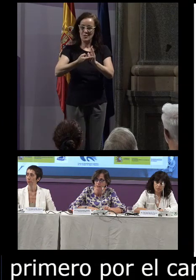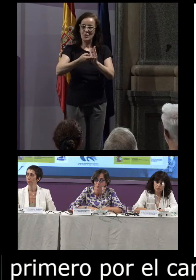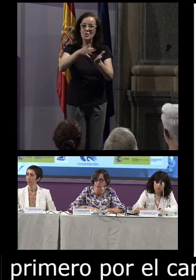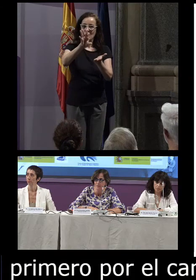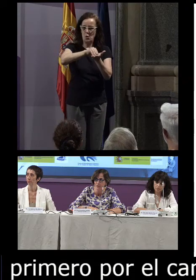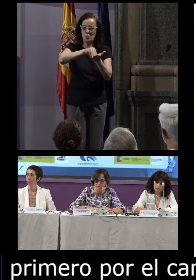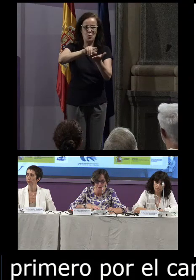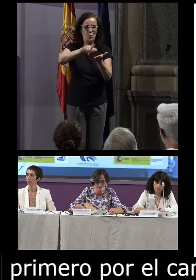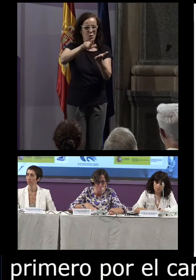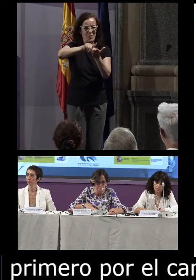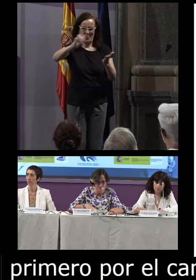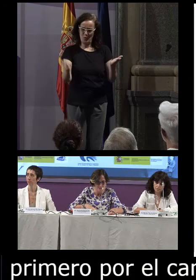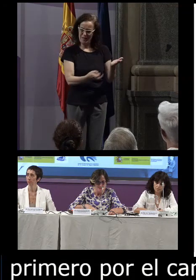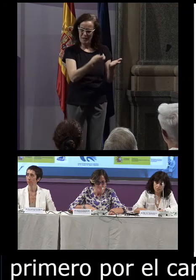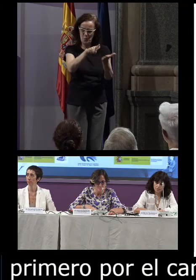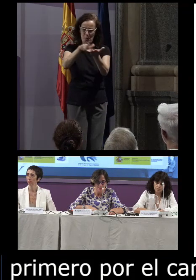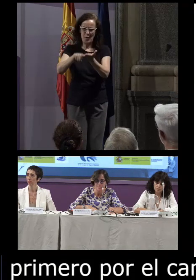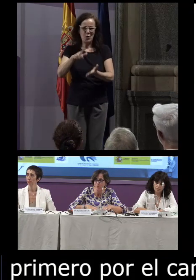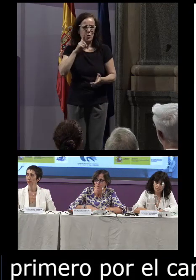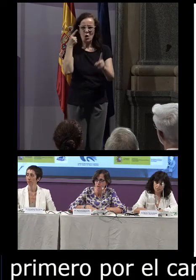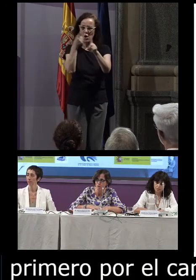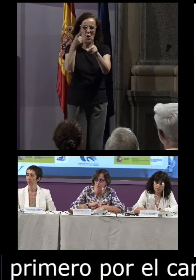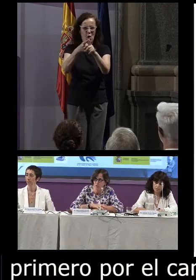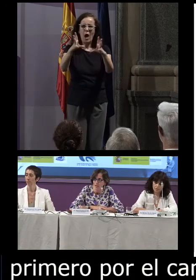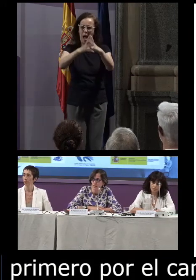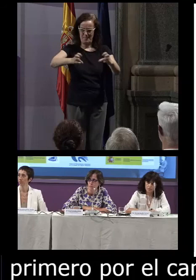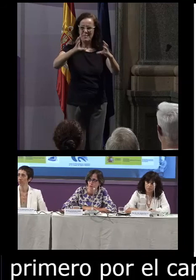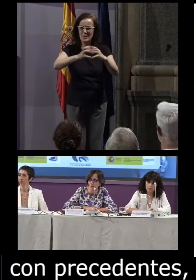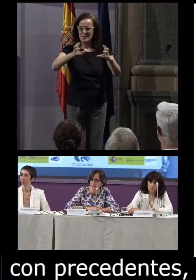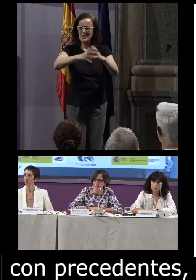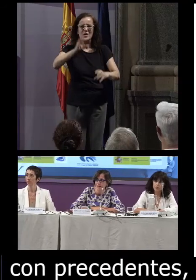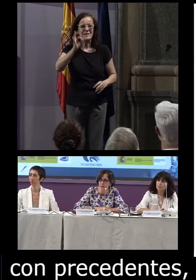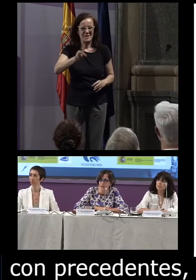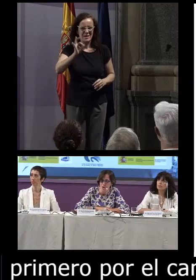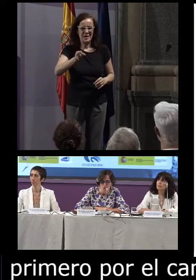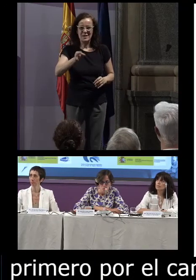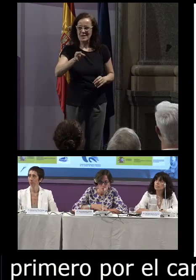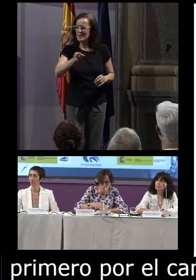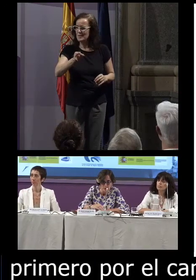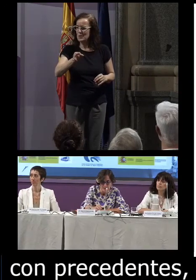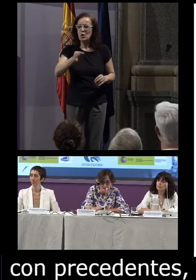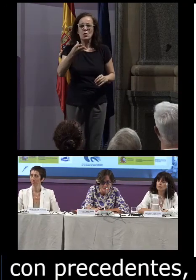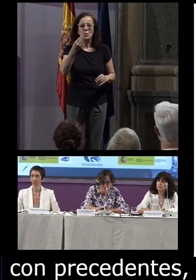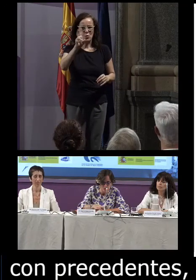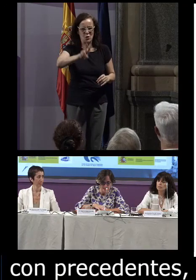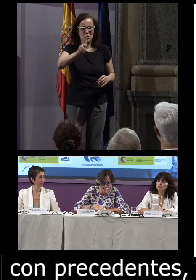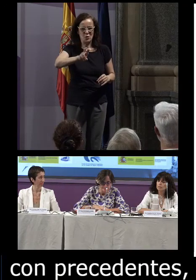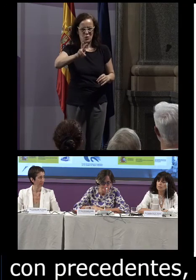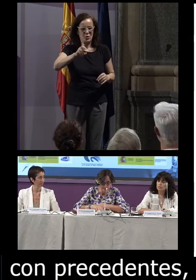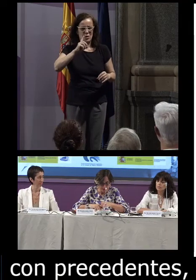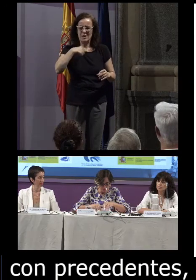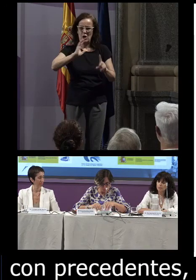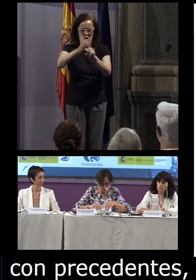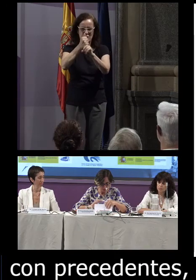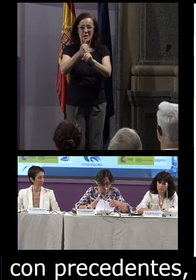multilingüe yo creo que es un objetivo ambicioso y seguramente muy útil y que se conseguirá